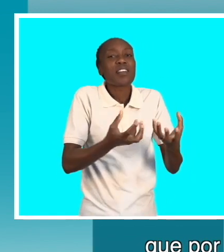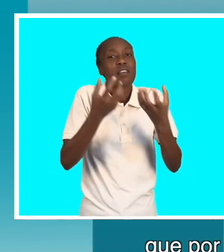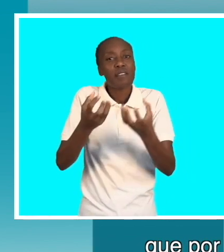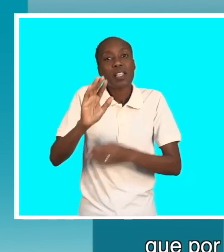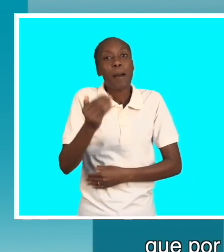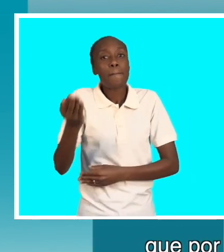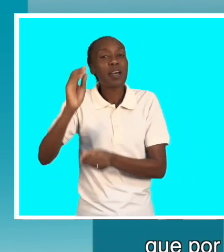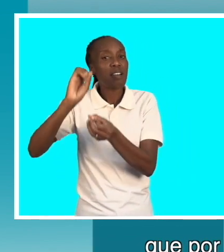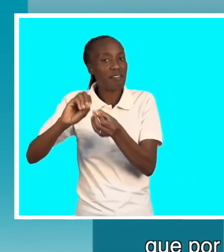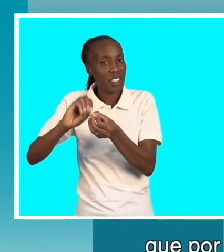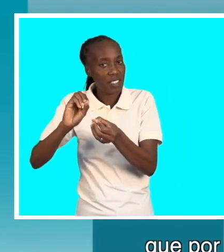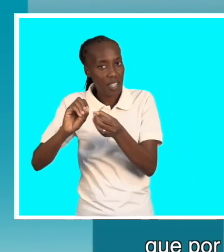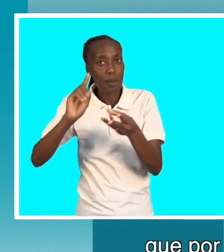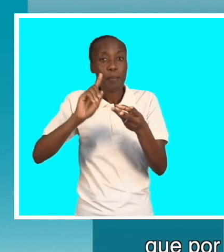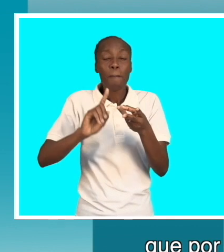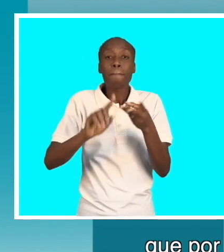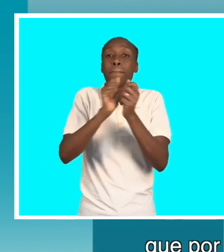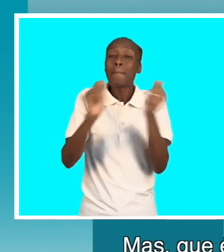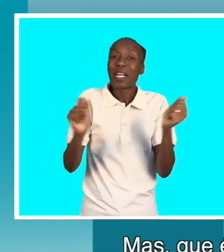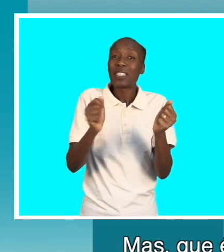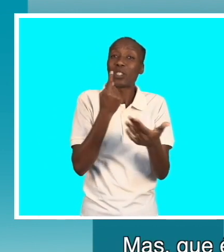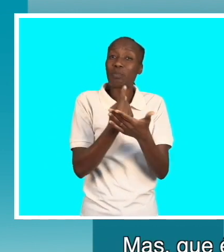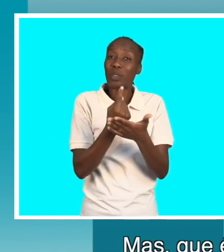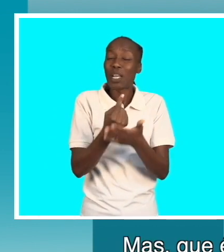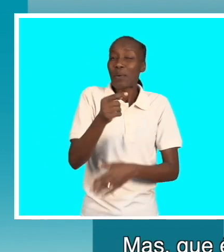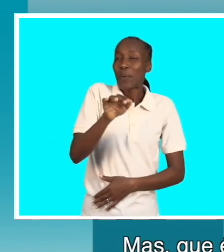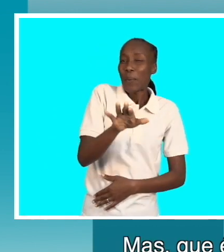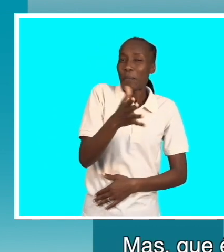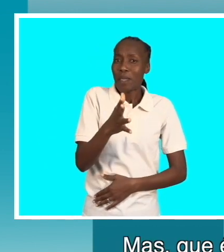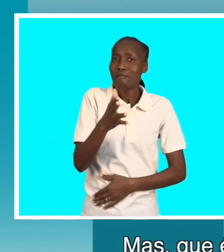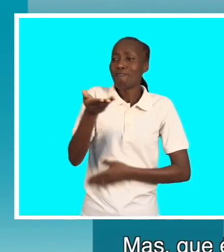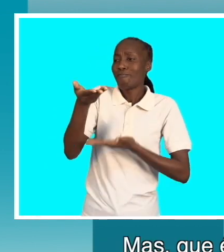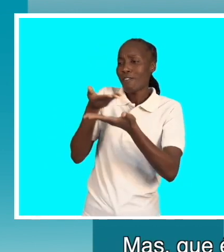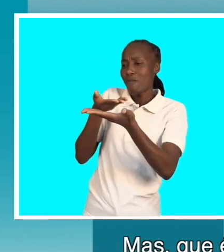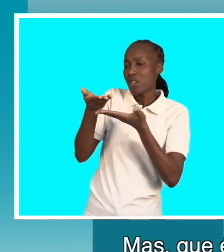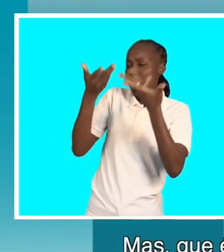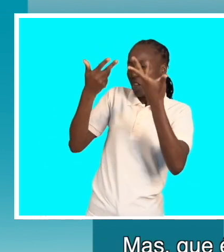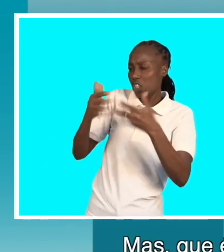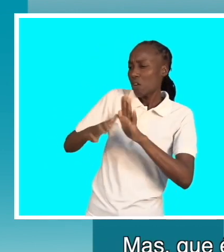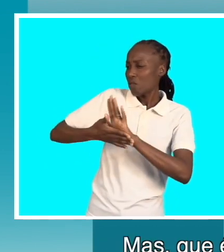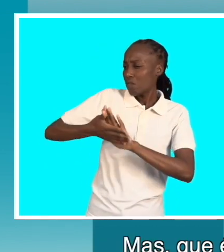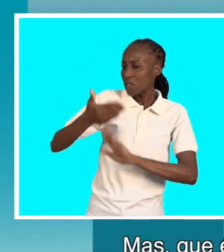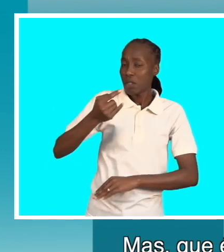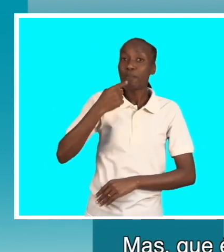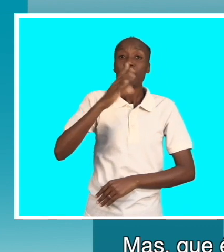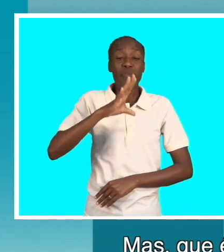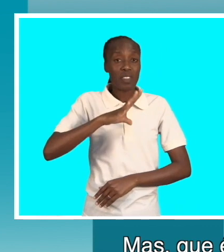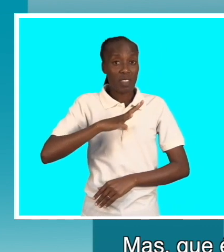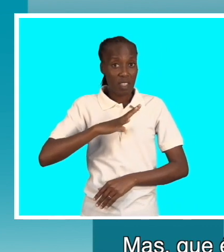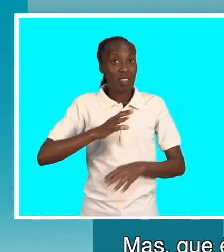ainda tem muitas coisas para fazer mas o que é importante é que ao mínimo a conversa